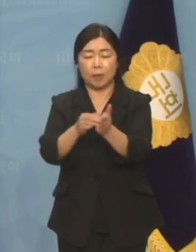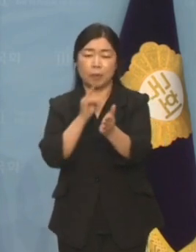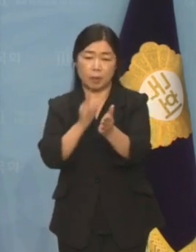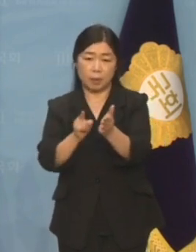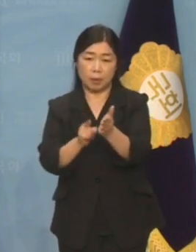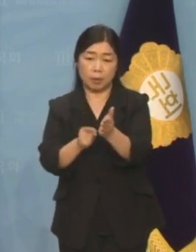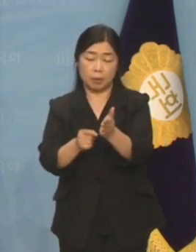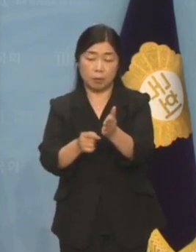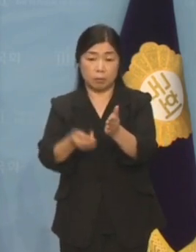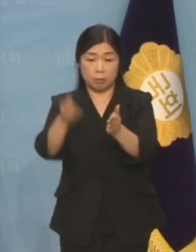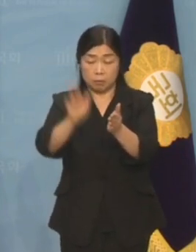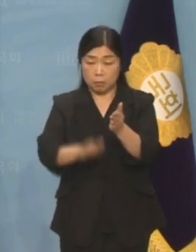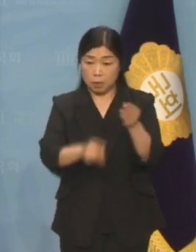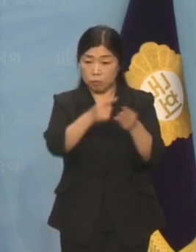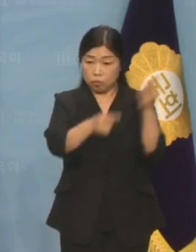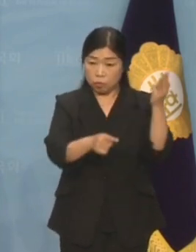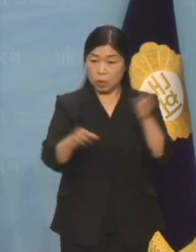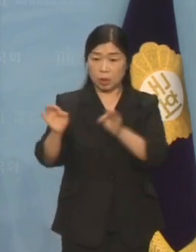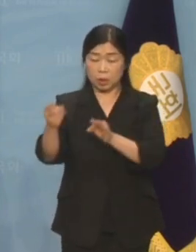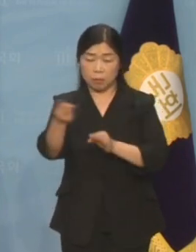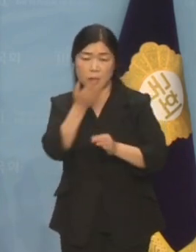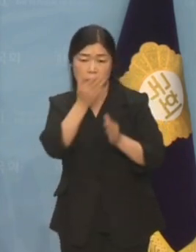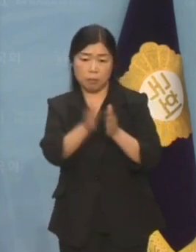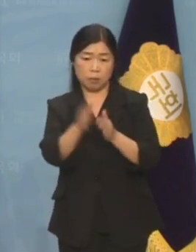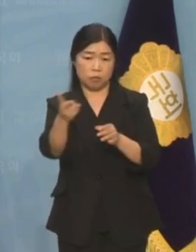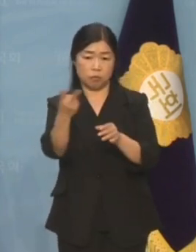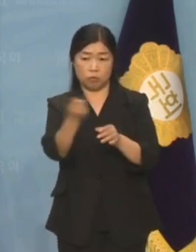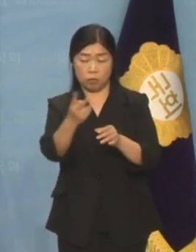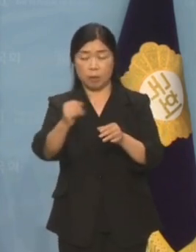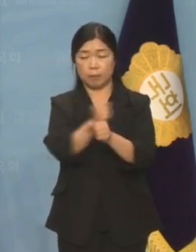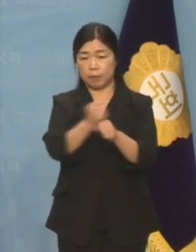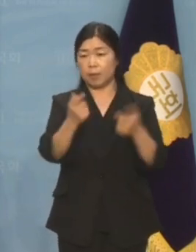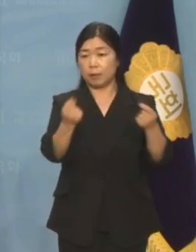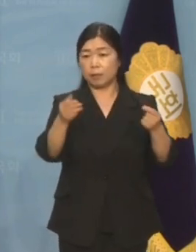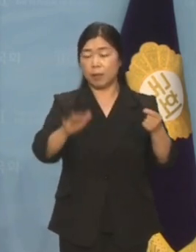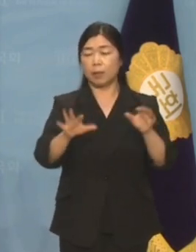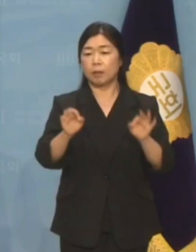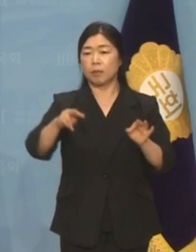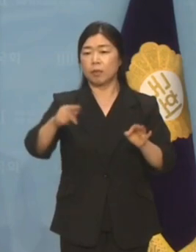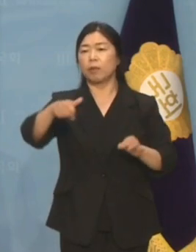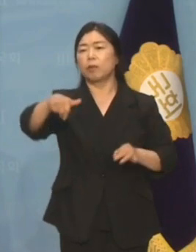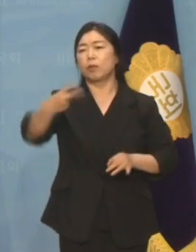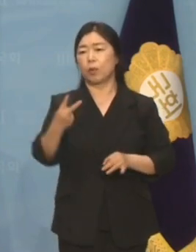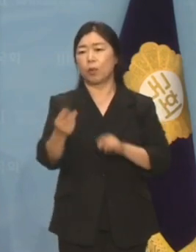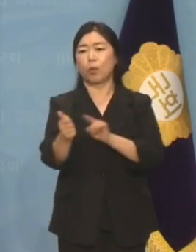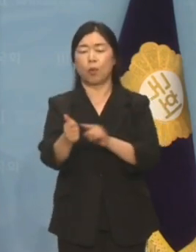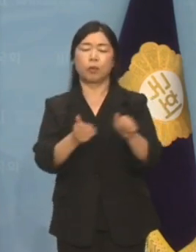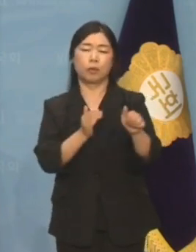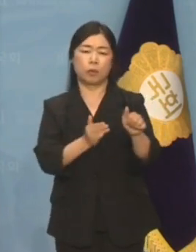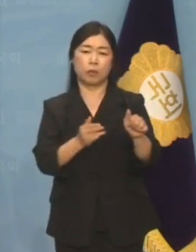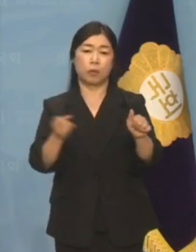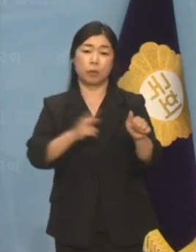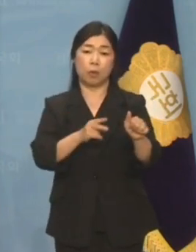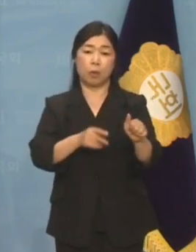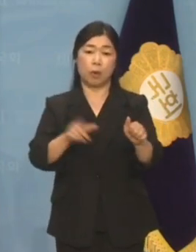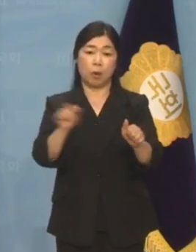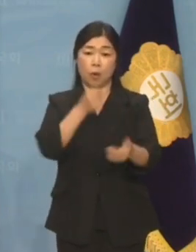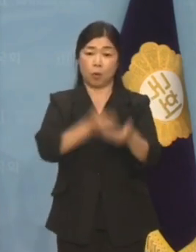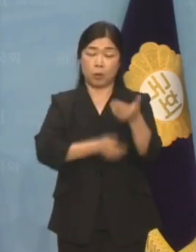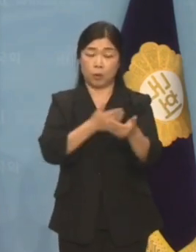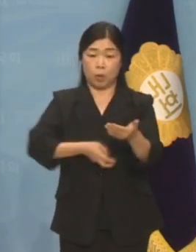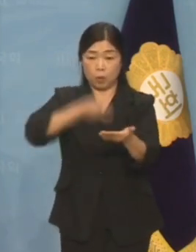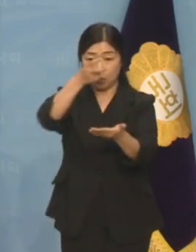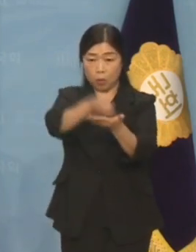다시 한번 해결사를 자처하는 것 같지만 김선교 전 의원의 요청과 고속도로 종점